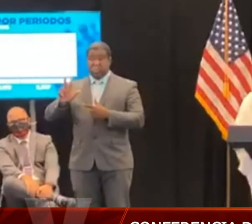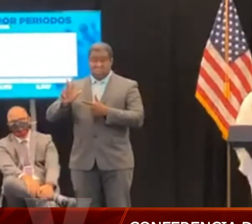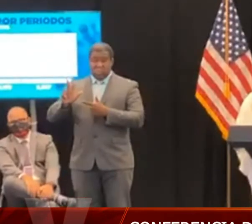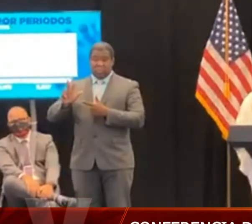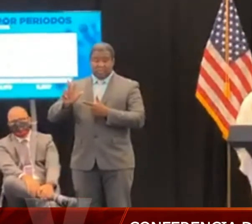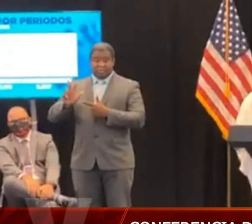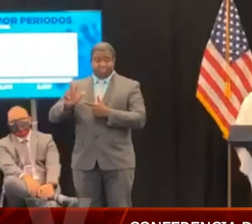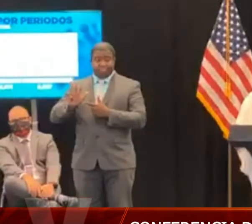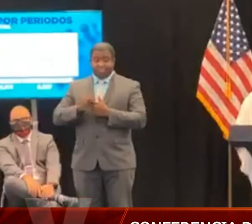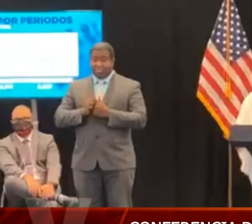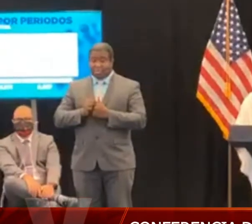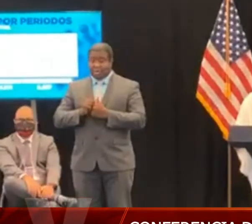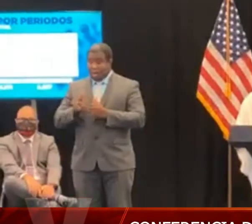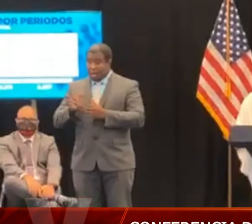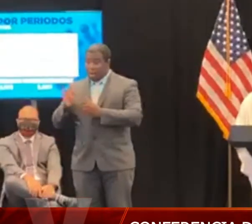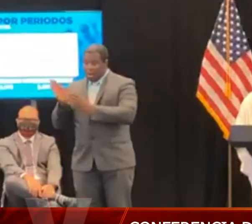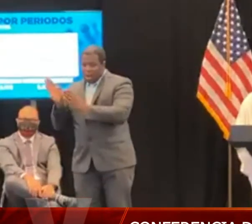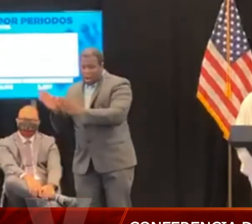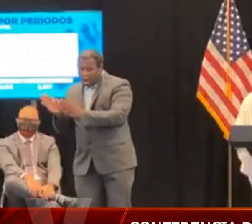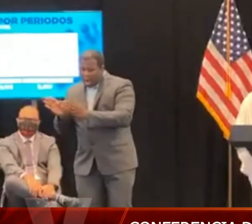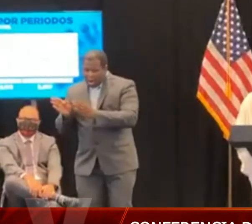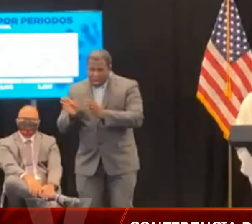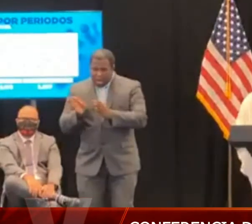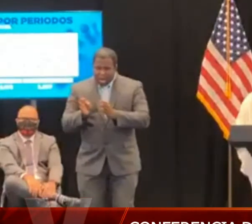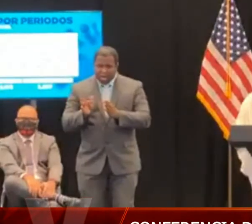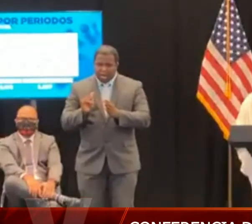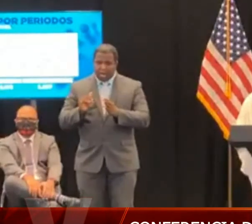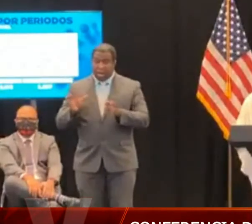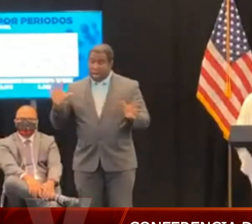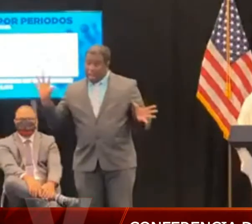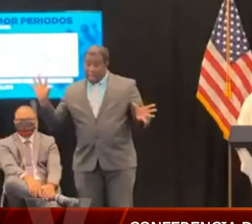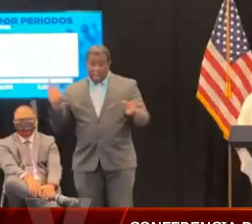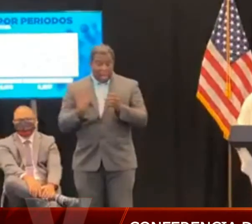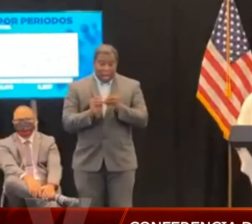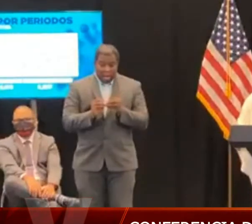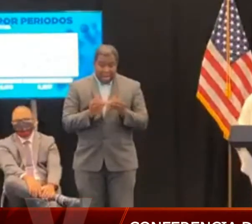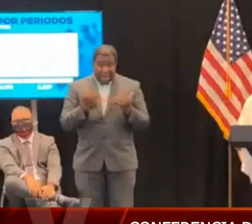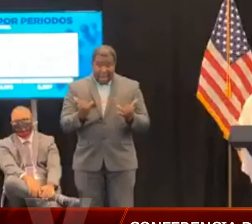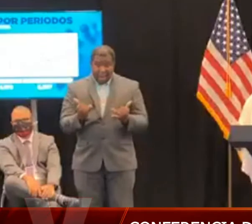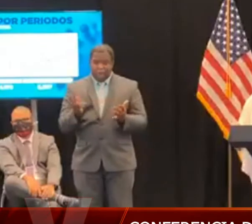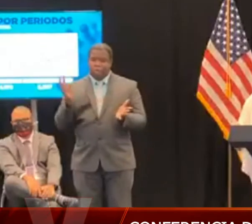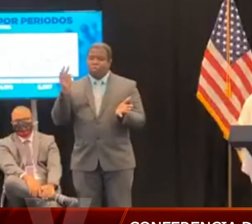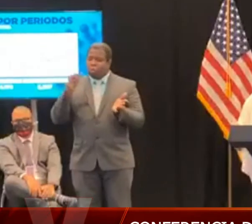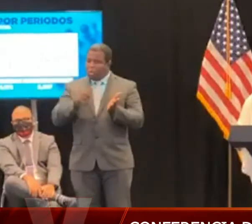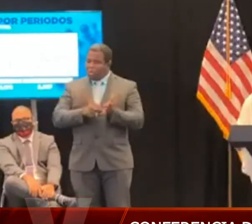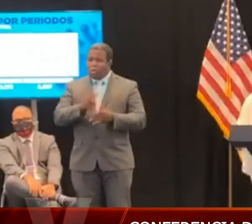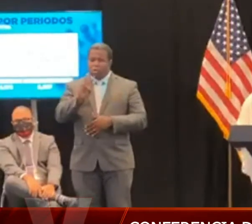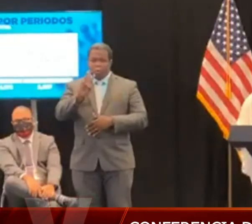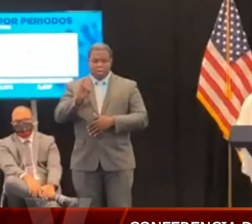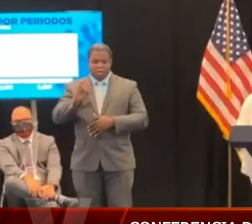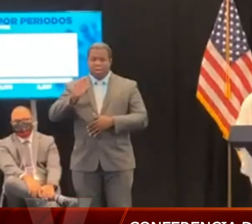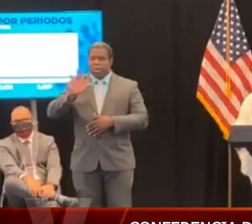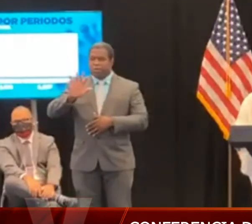,257 casos, es decir, una diferencia de 3